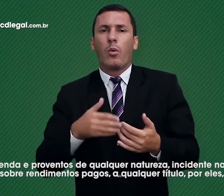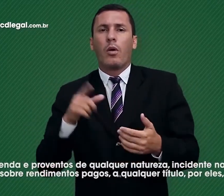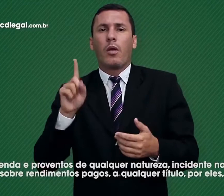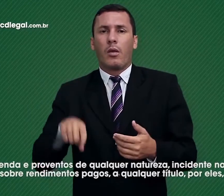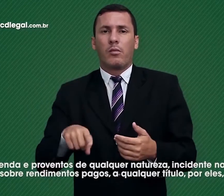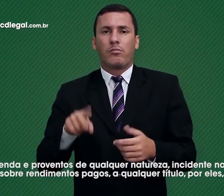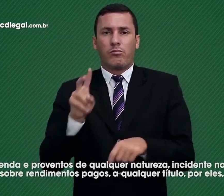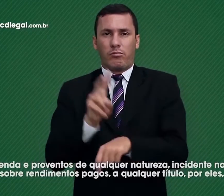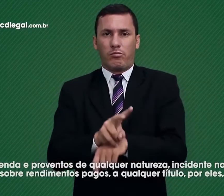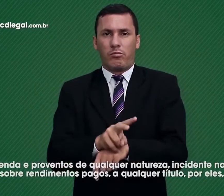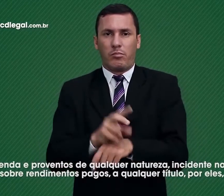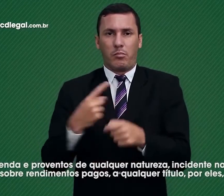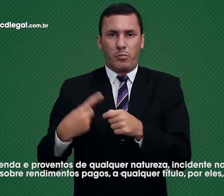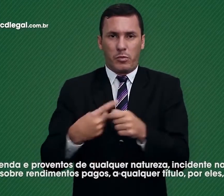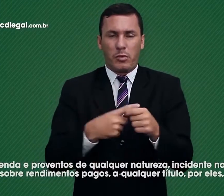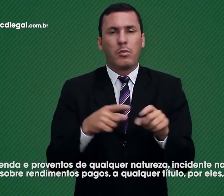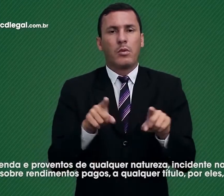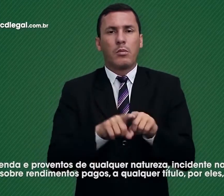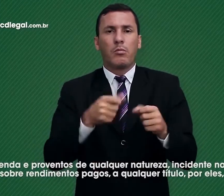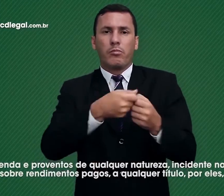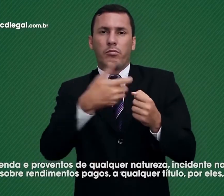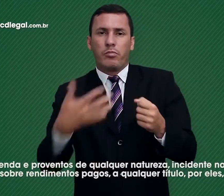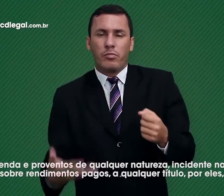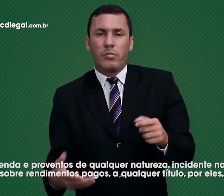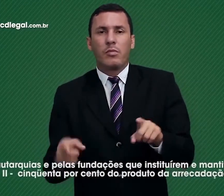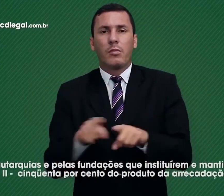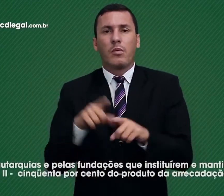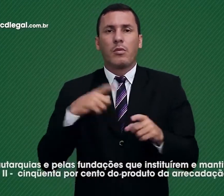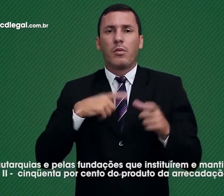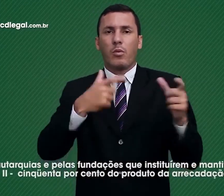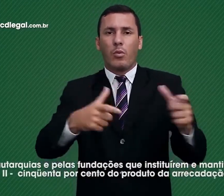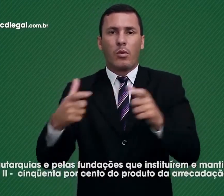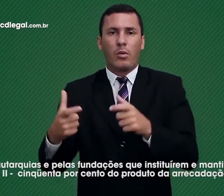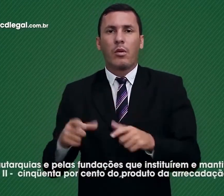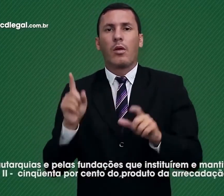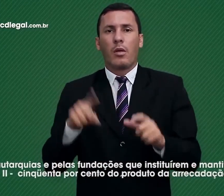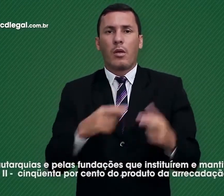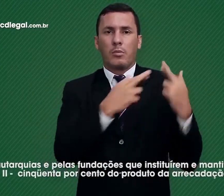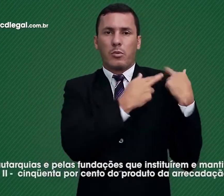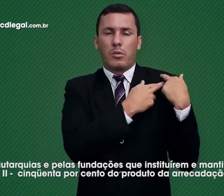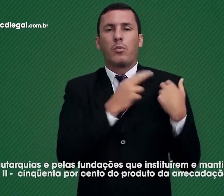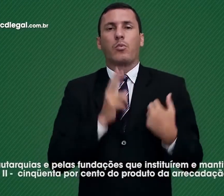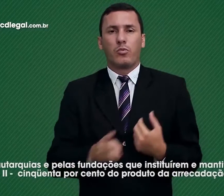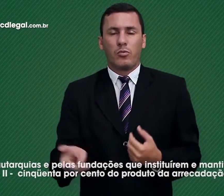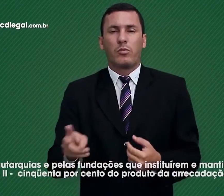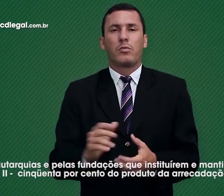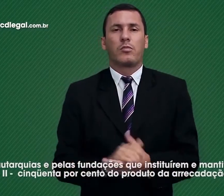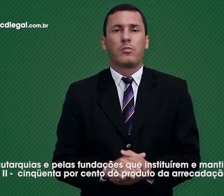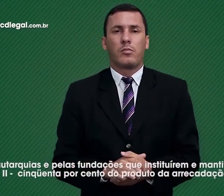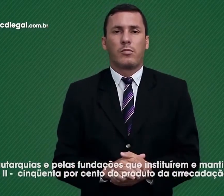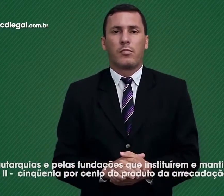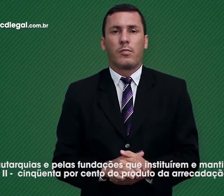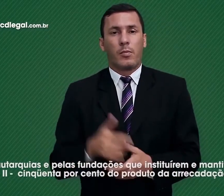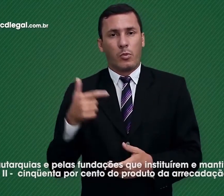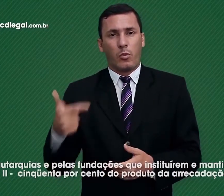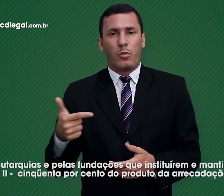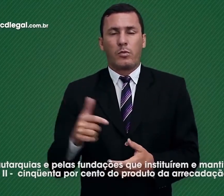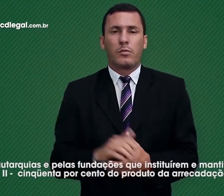pagos, a qualquer título por eles, suas autarquias e pelas fundações que instituírem e mantiverem.